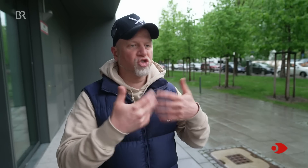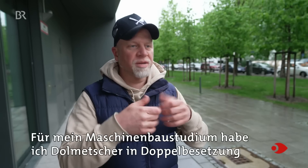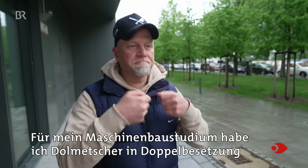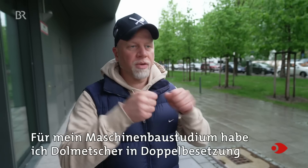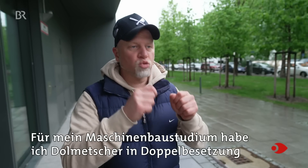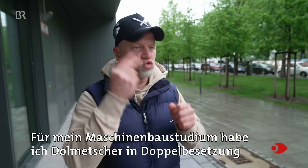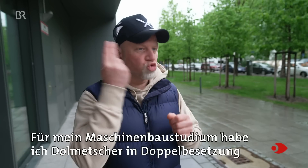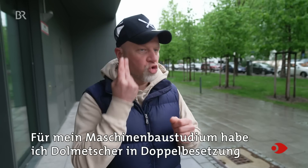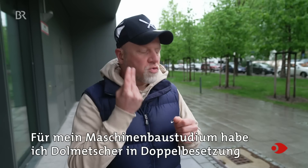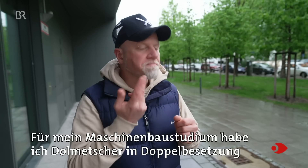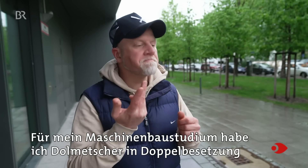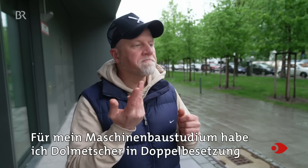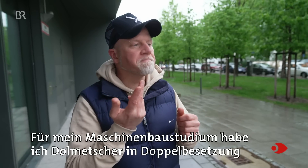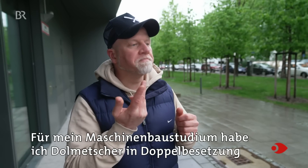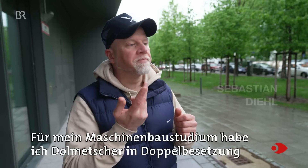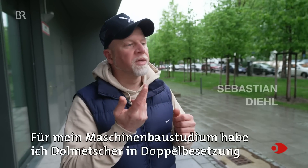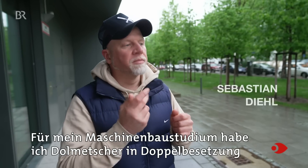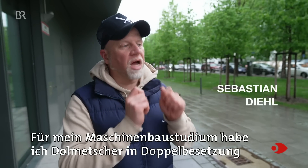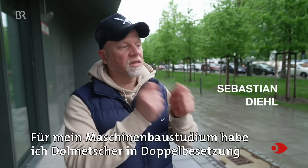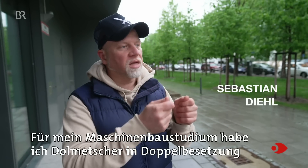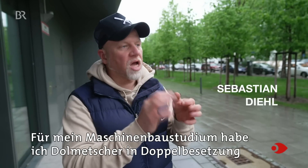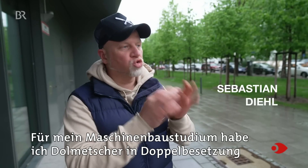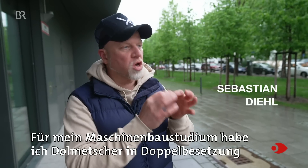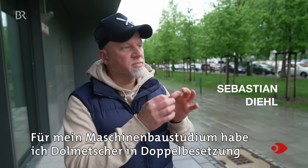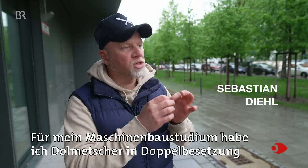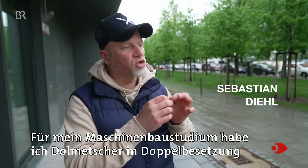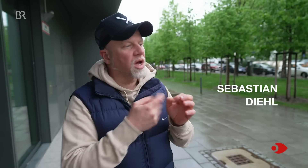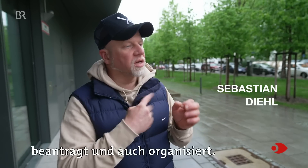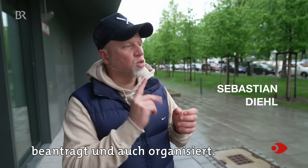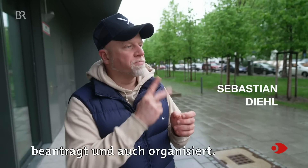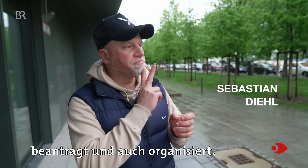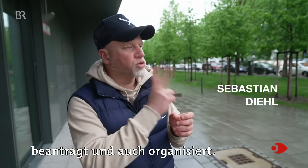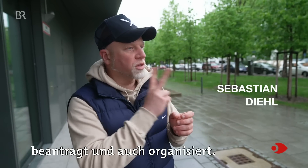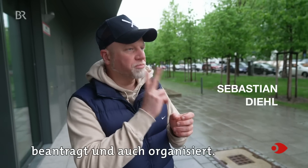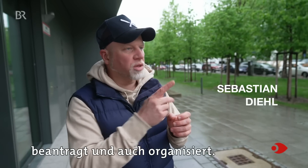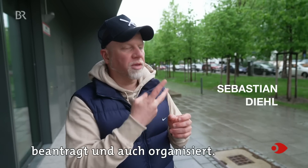Für mein Maschinenbaustudium habe ich Dolmetscher in Doppelbesetzung beantragt und auch organisiert.